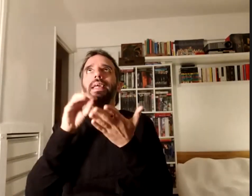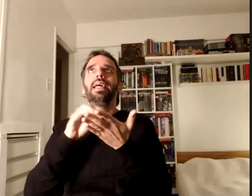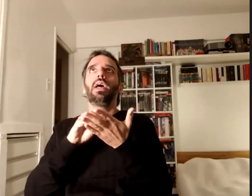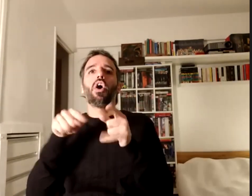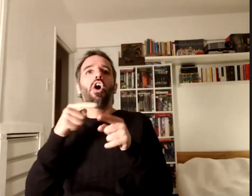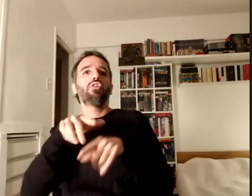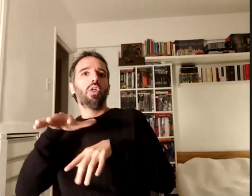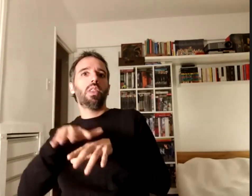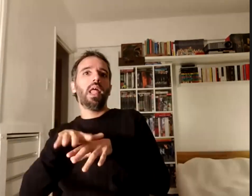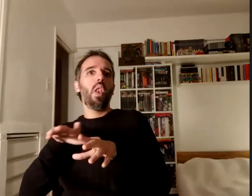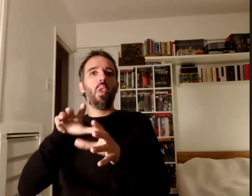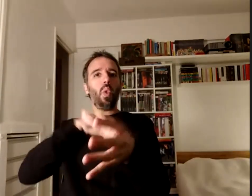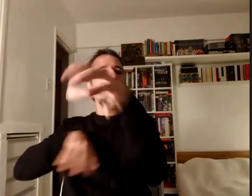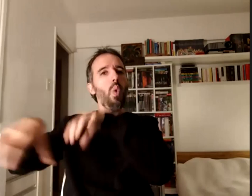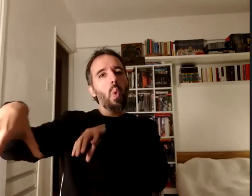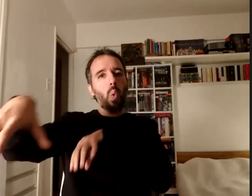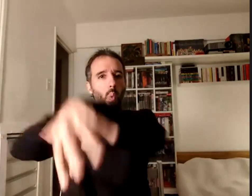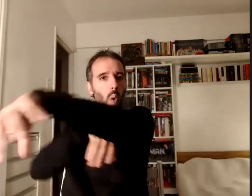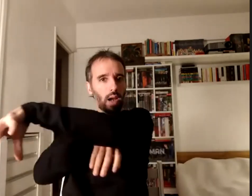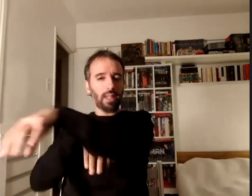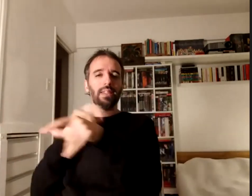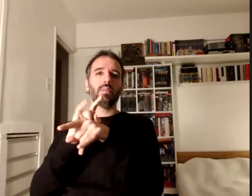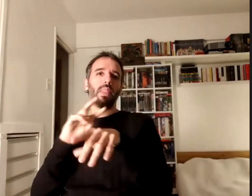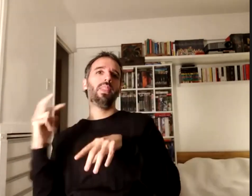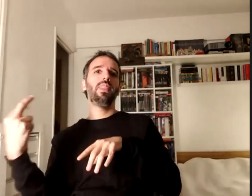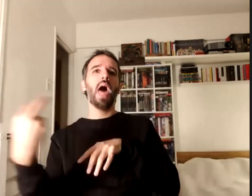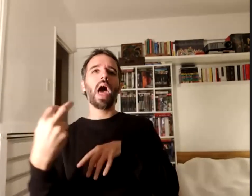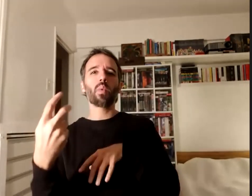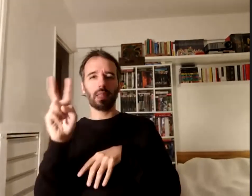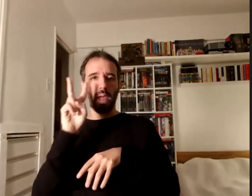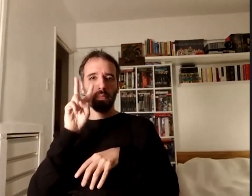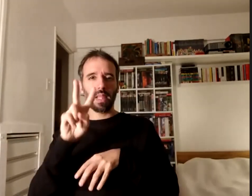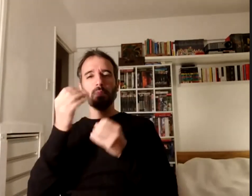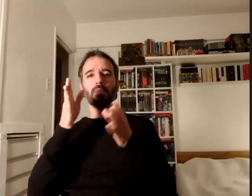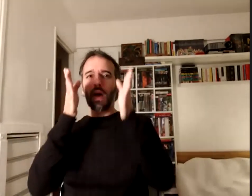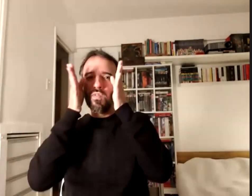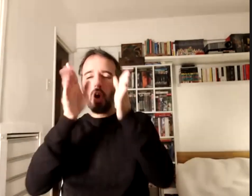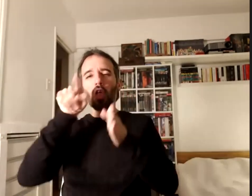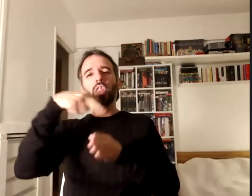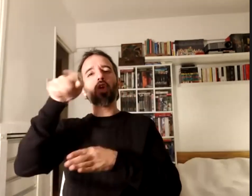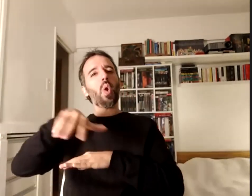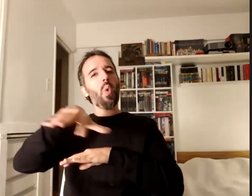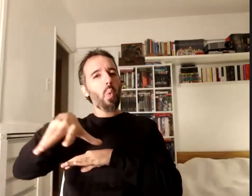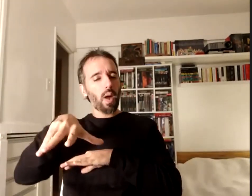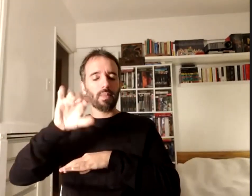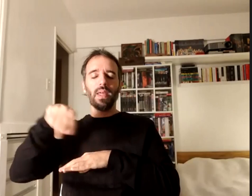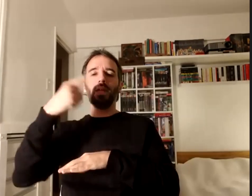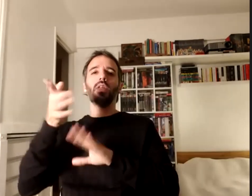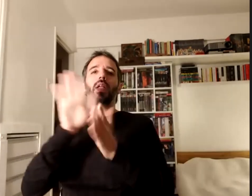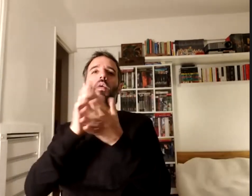dar vuelta la mirada y empezar a enfocar desde otro lugar y desde otra percepción para ver qué